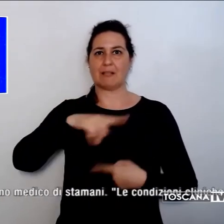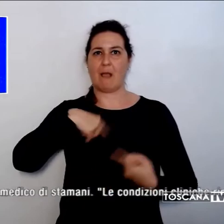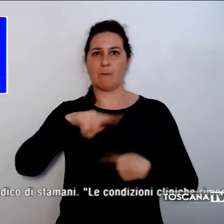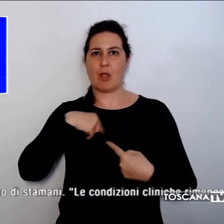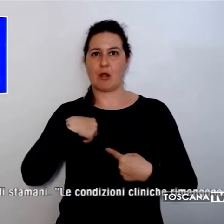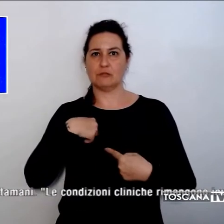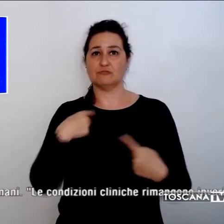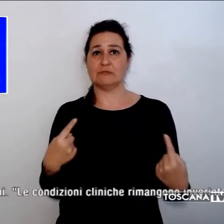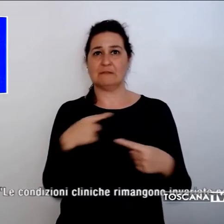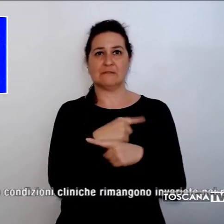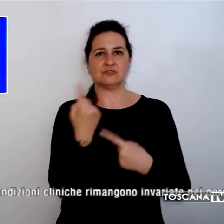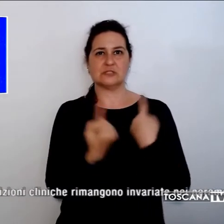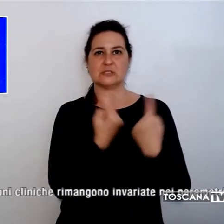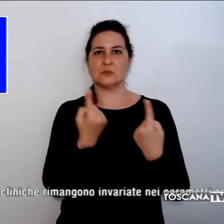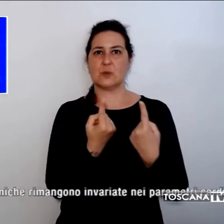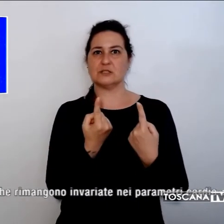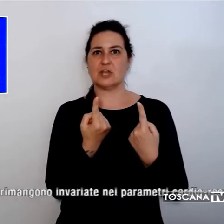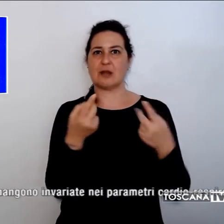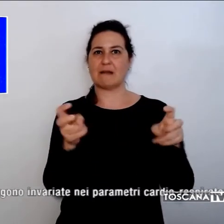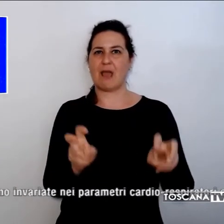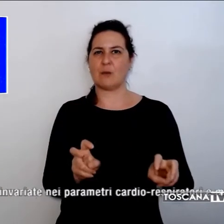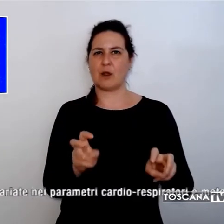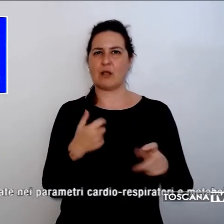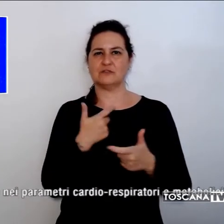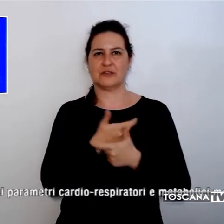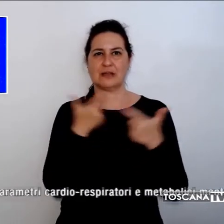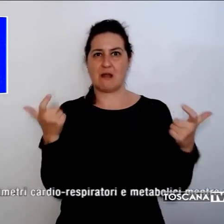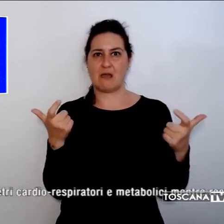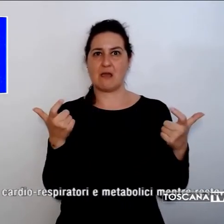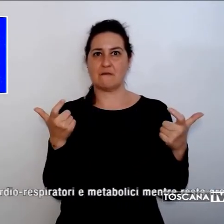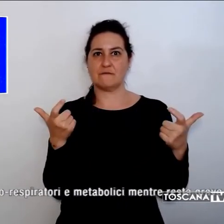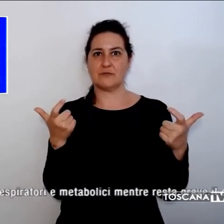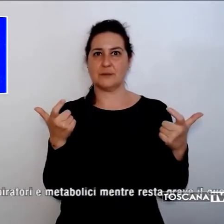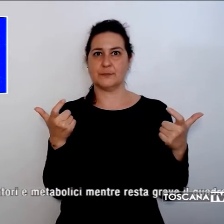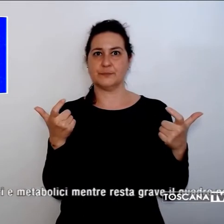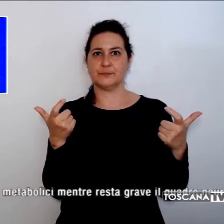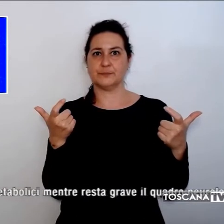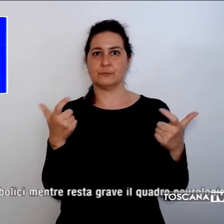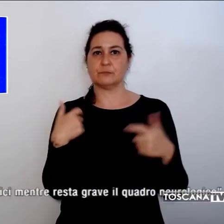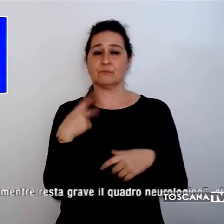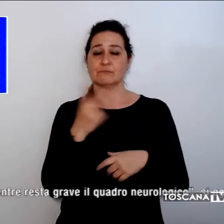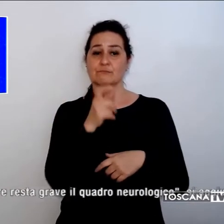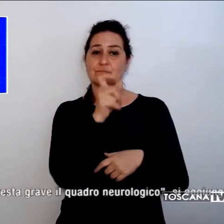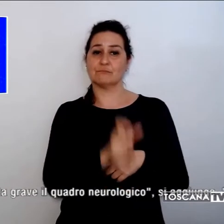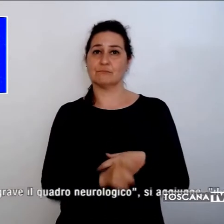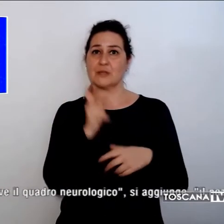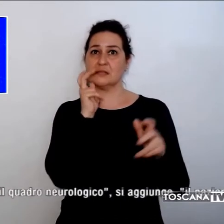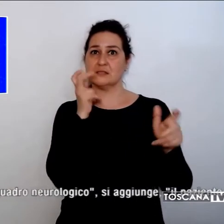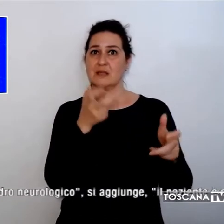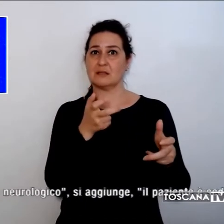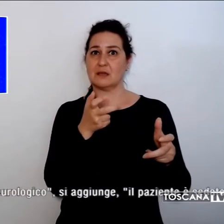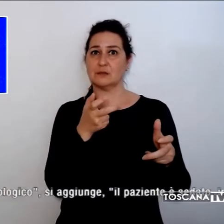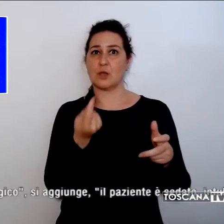il quadro neurologico. Si aggiunge che il paziente è sedato, intubato e